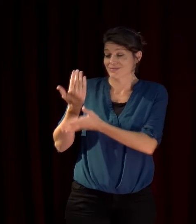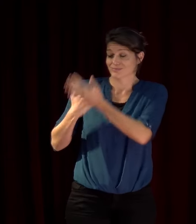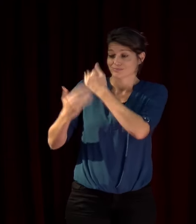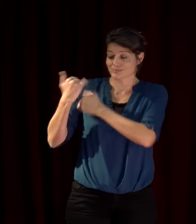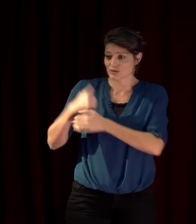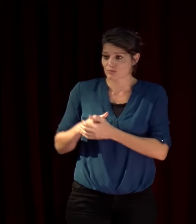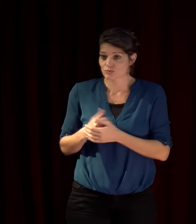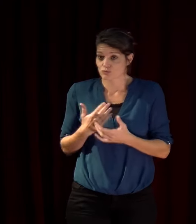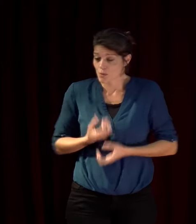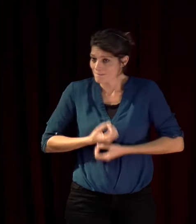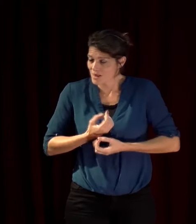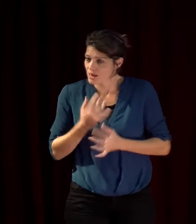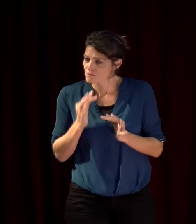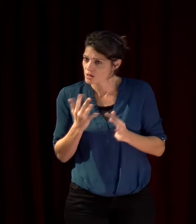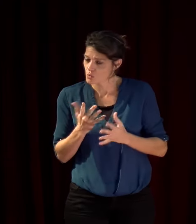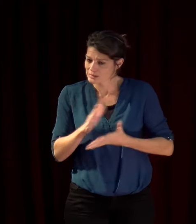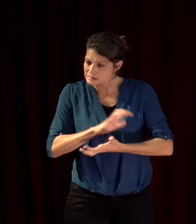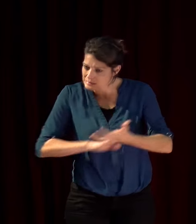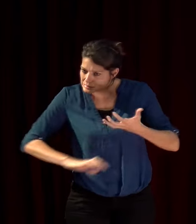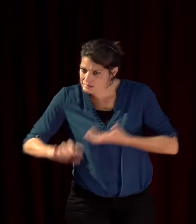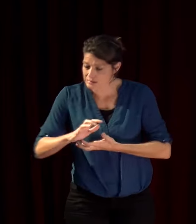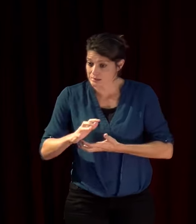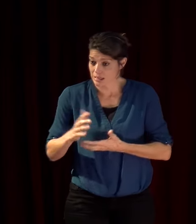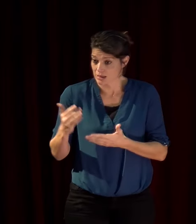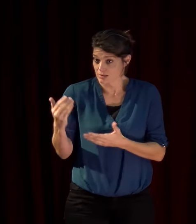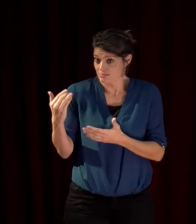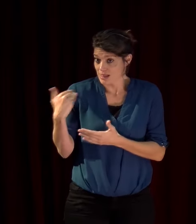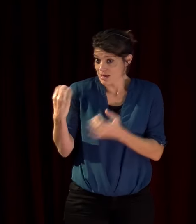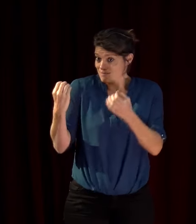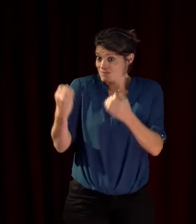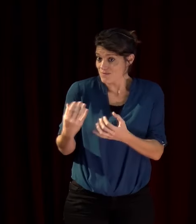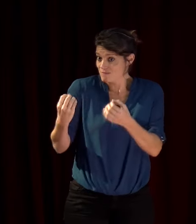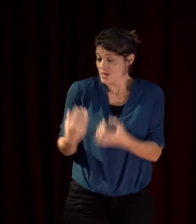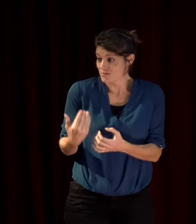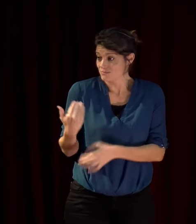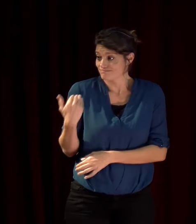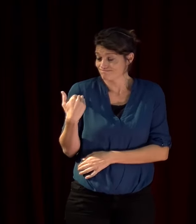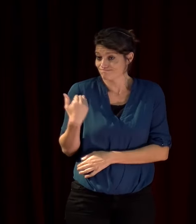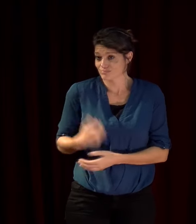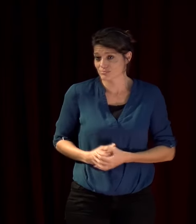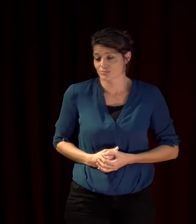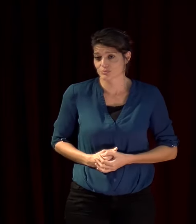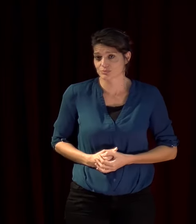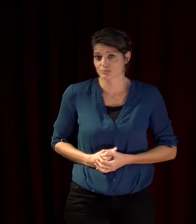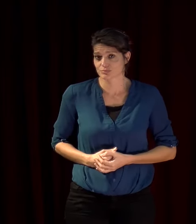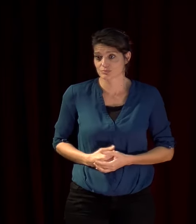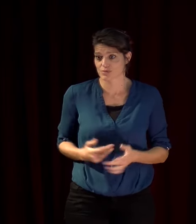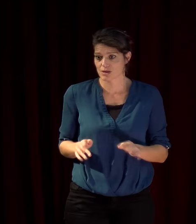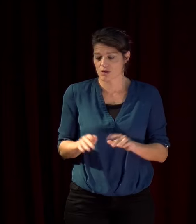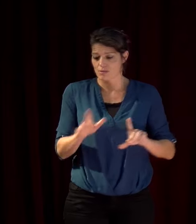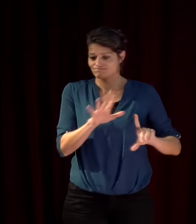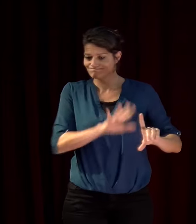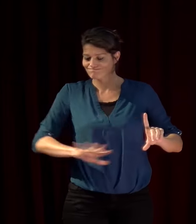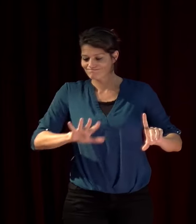mettre en avant des crises qui viennent depuis peu de temps à changer un peu le